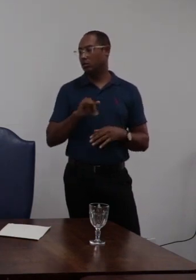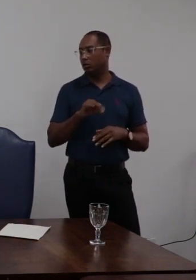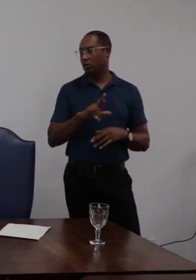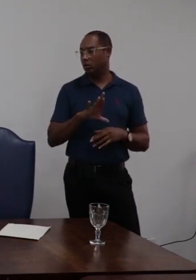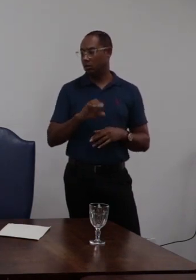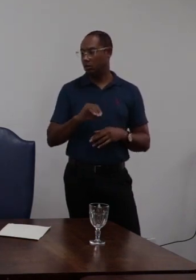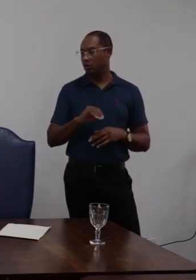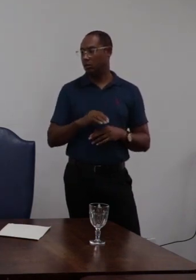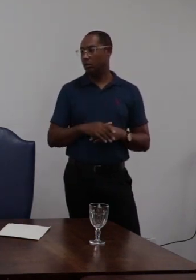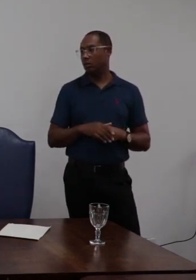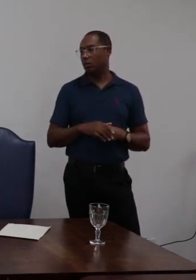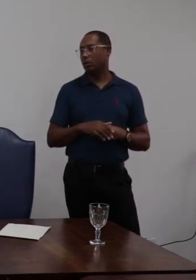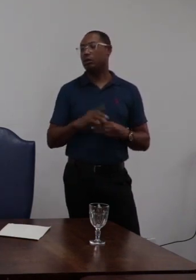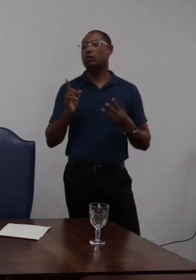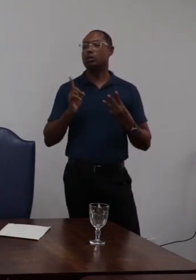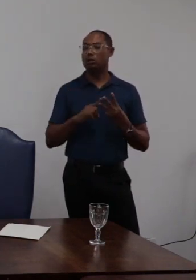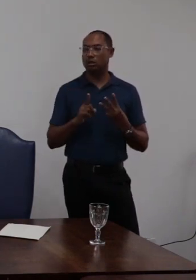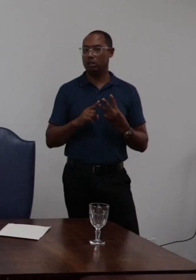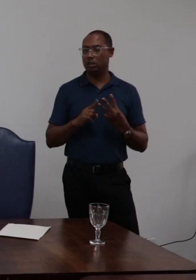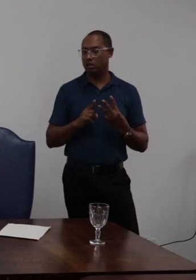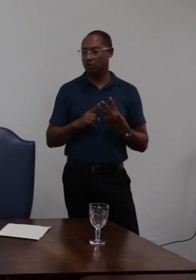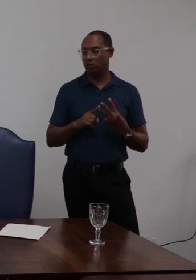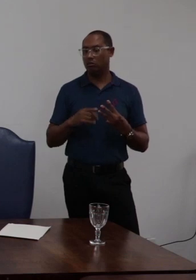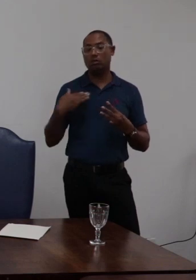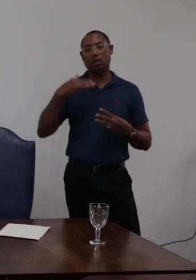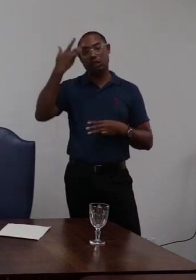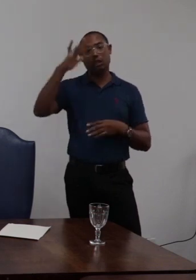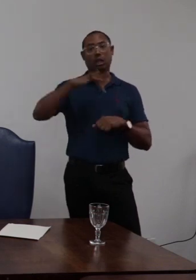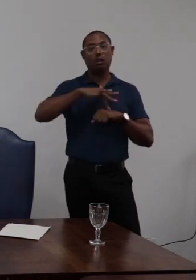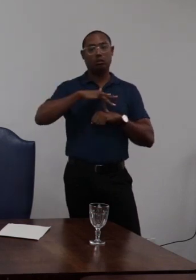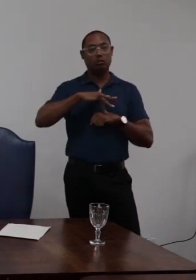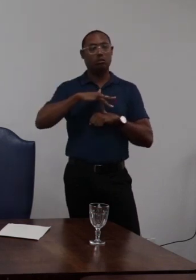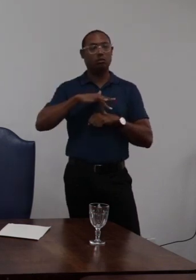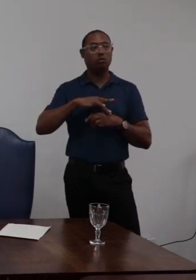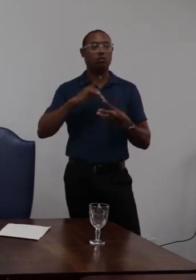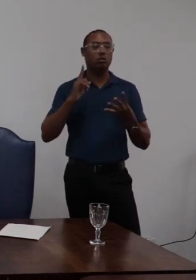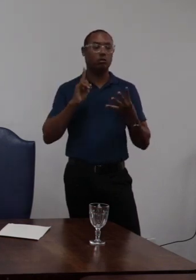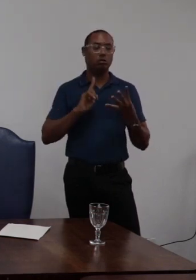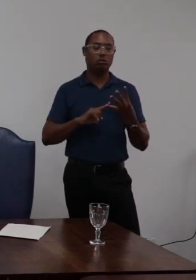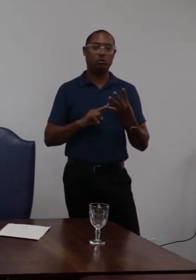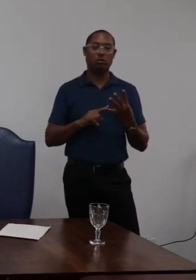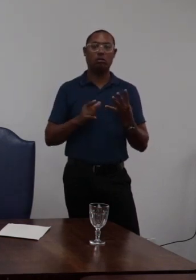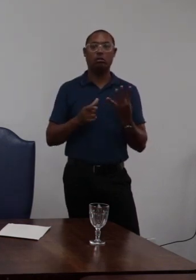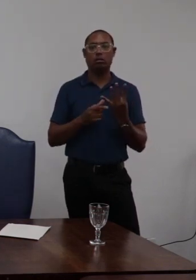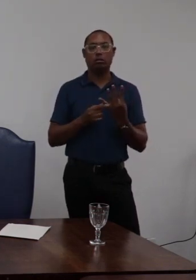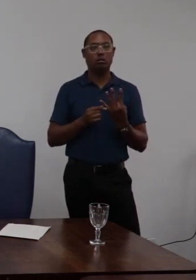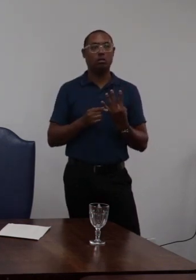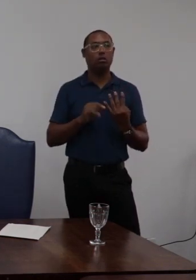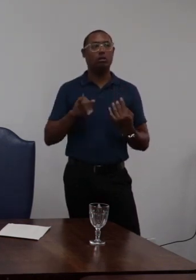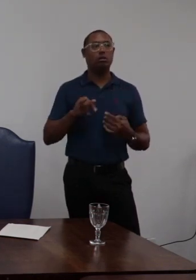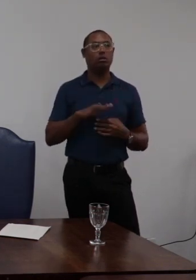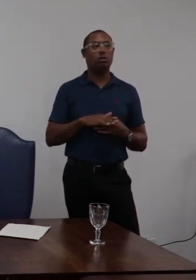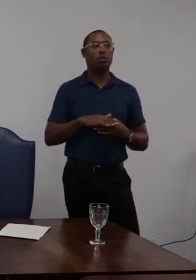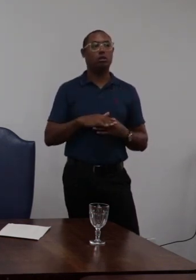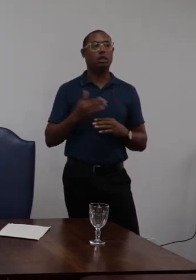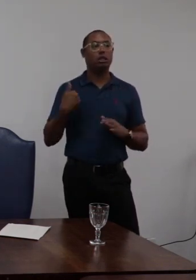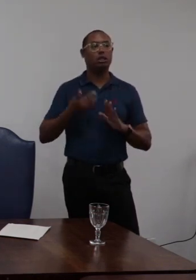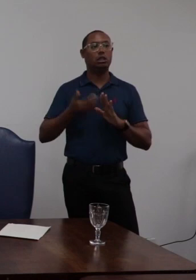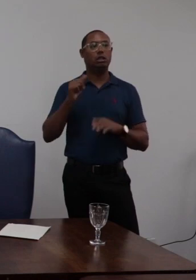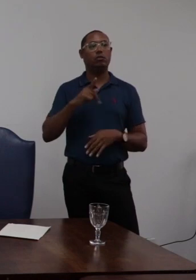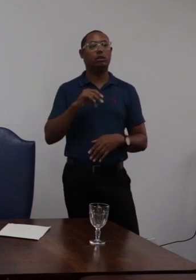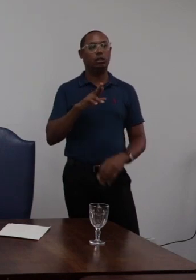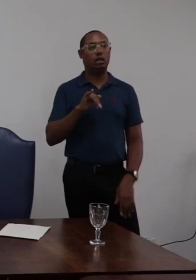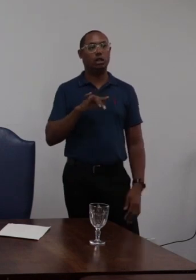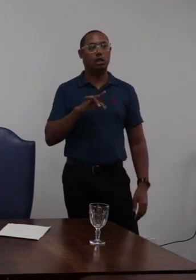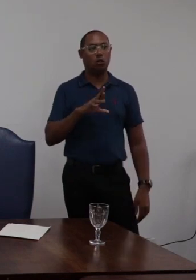apresentado pelo servidor a terceira abstenção e temos portanto no caso aqui de dois impedimentos do servidor Joaquim o nosso tendo